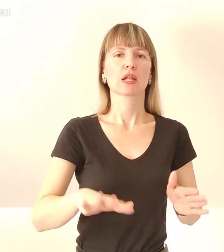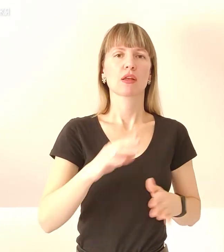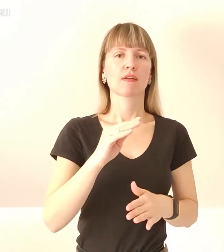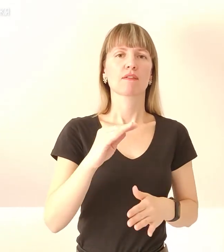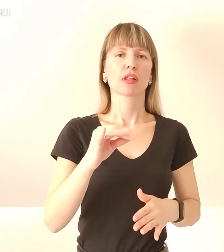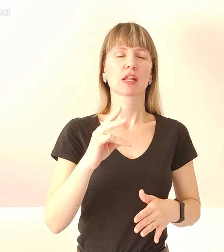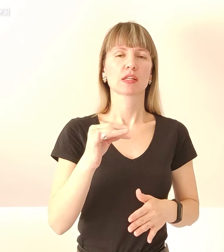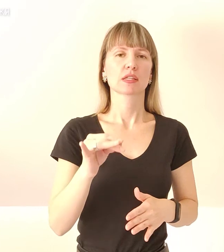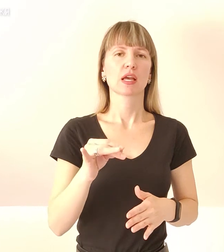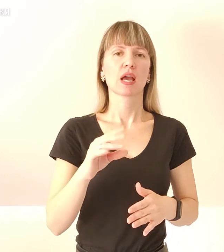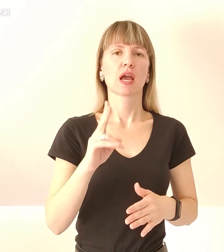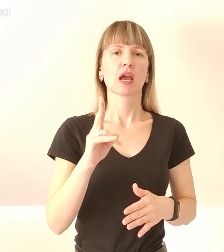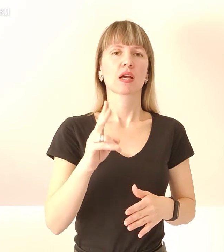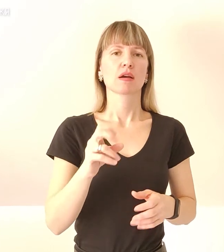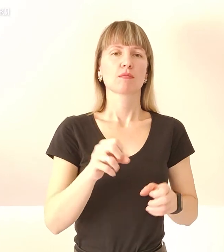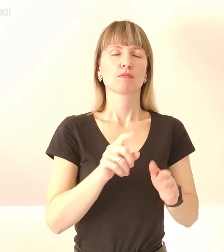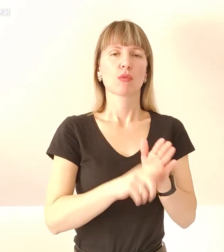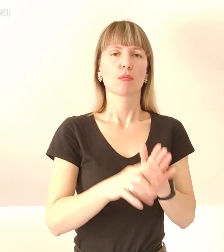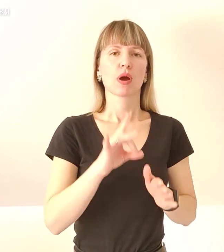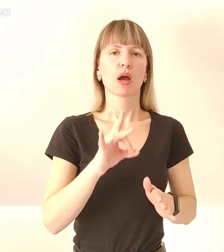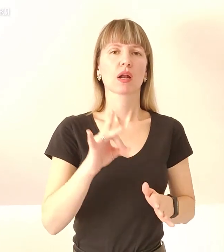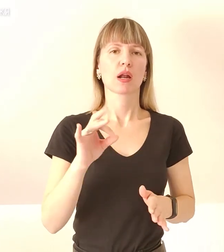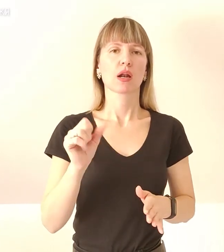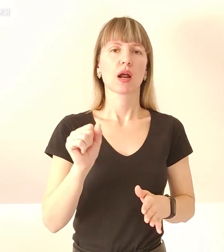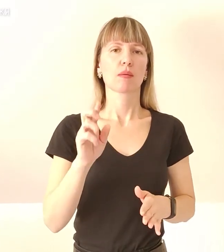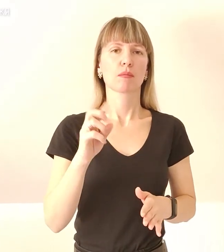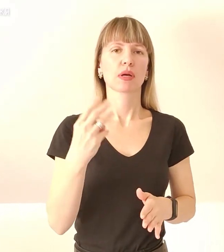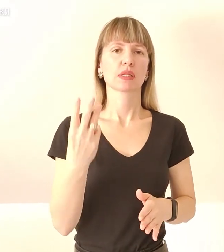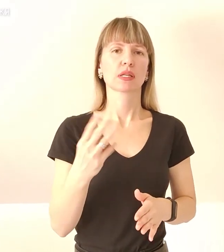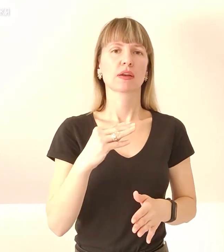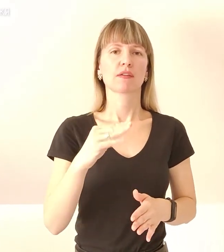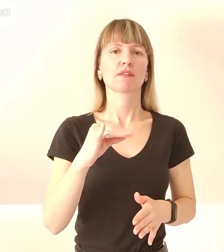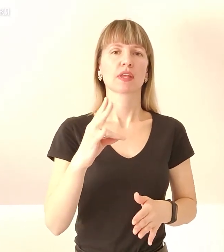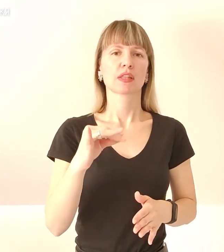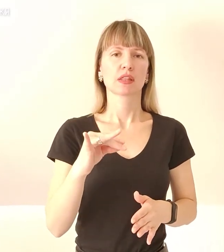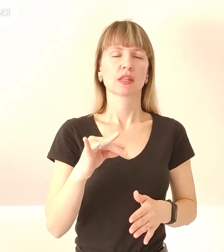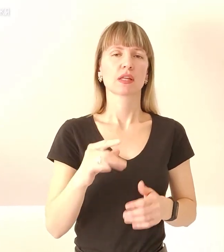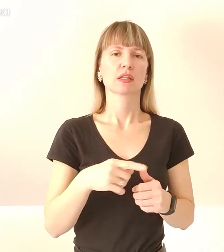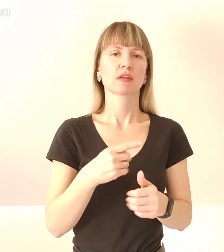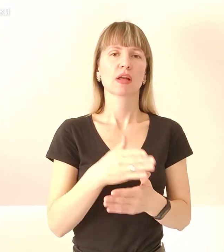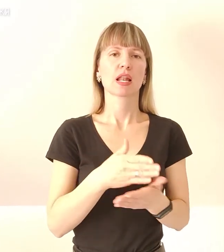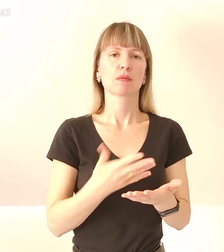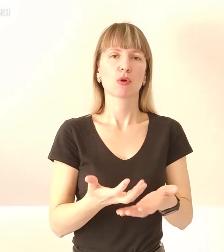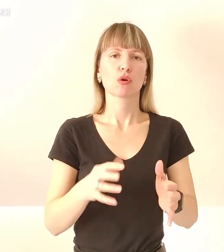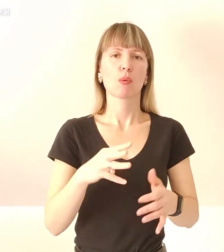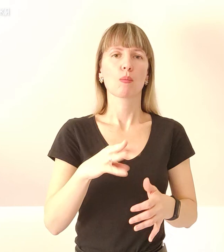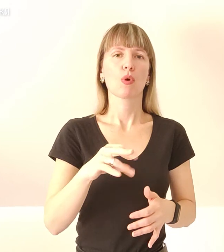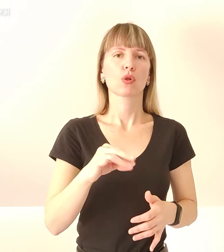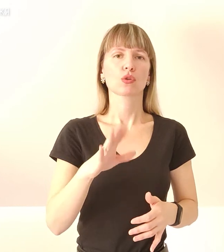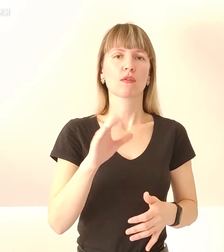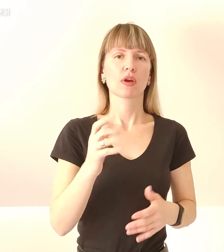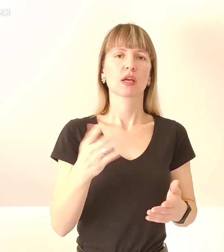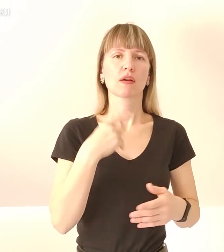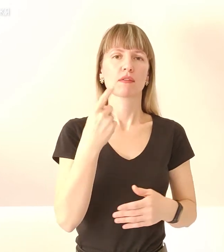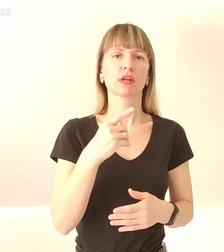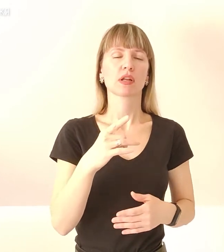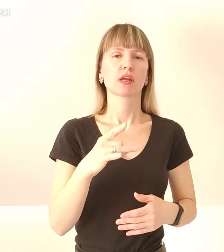касетними бомбами РРАБ-3. Фіни прозвали їх хлібними кошиками Молотова, який зазначав лізінацій, що то